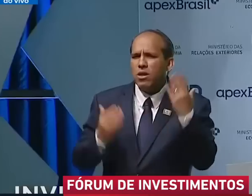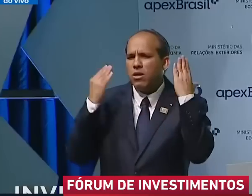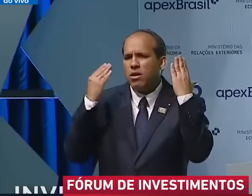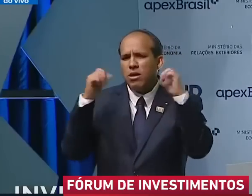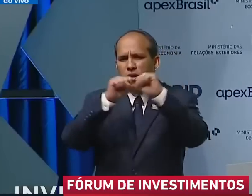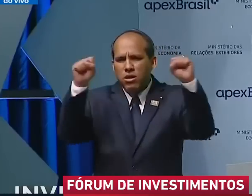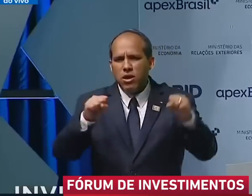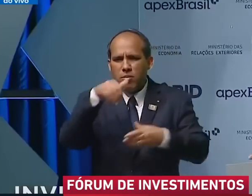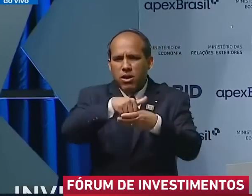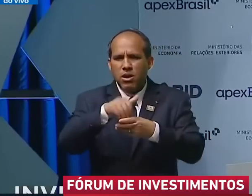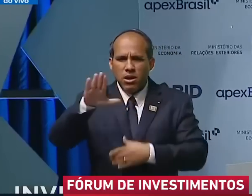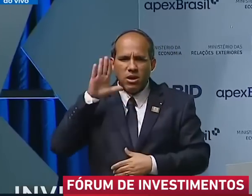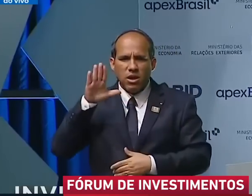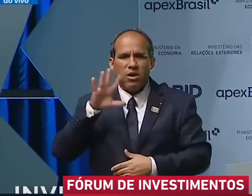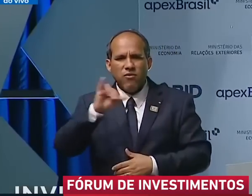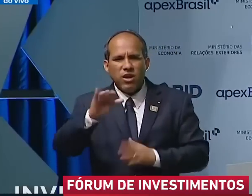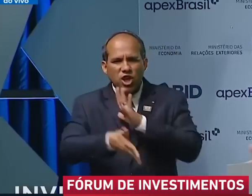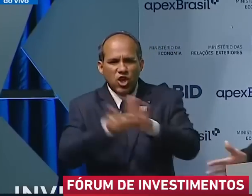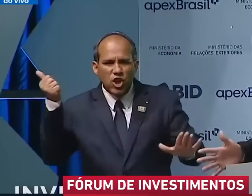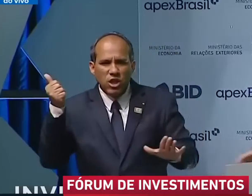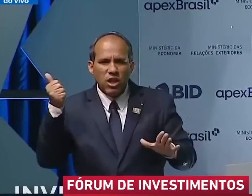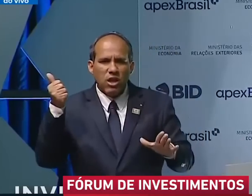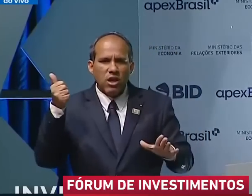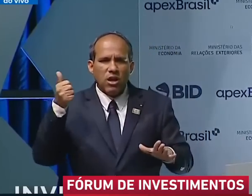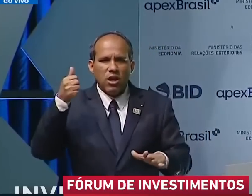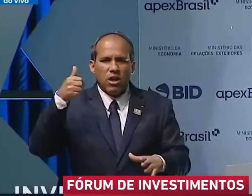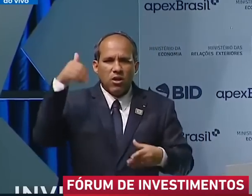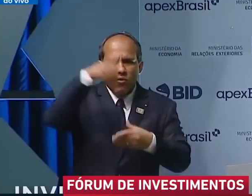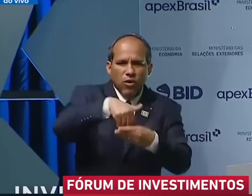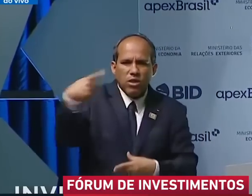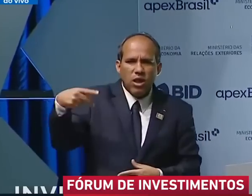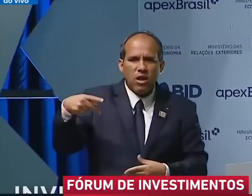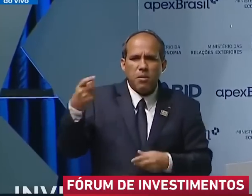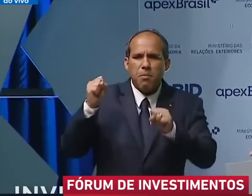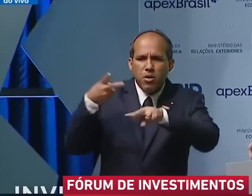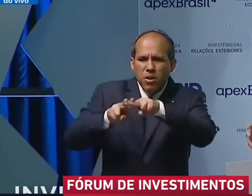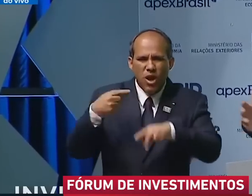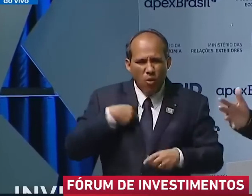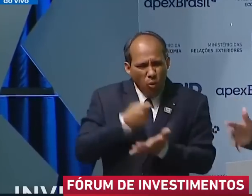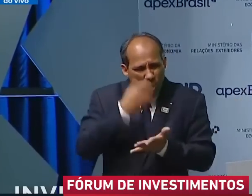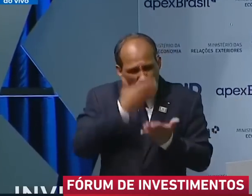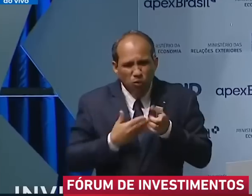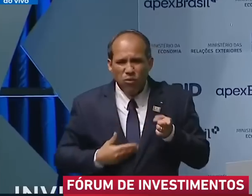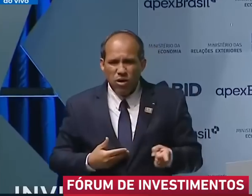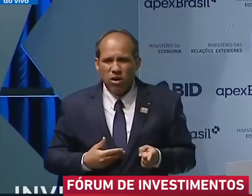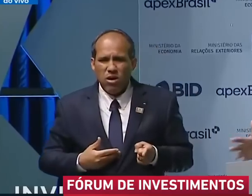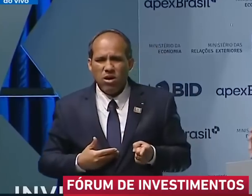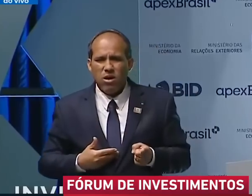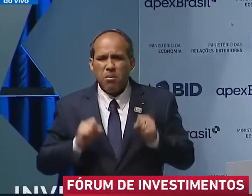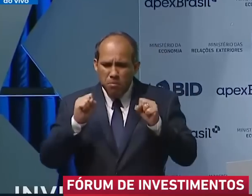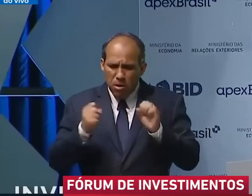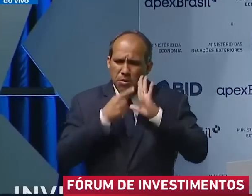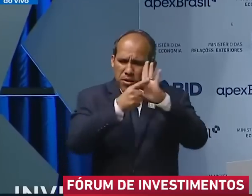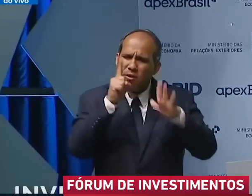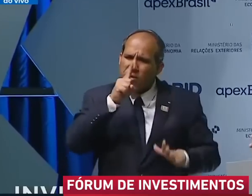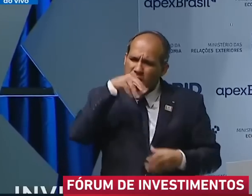candidato vai ter o registro cassado e preso. Eu sou obrigado a confiar, eu posso apresentar falhas,